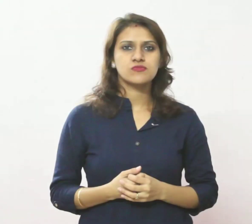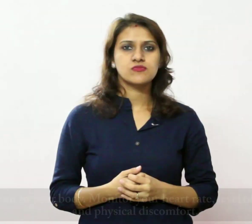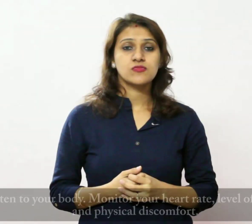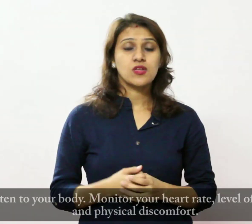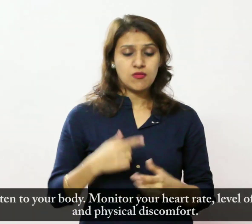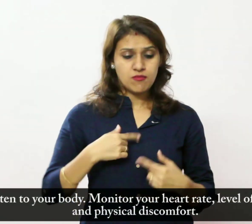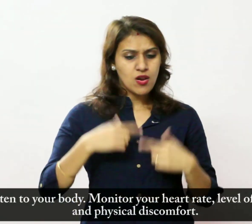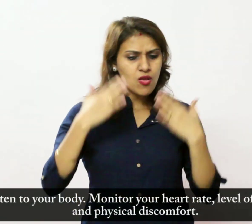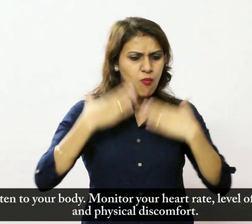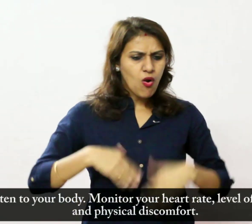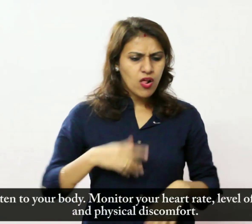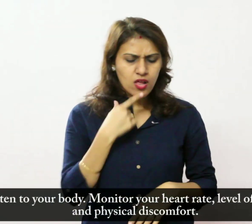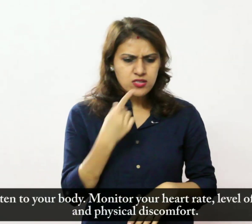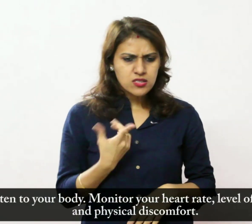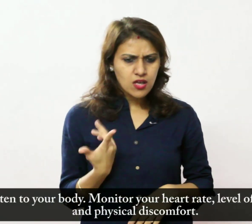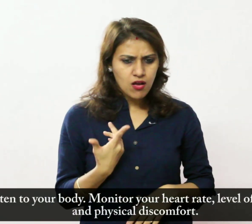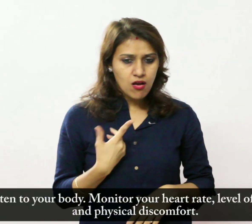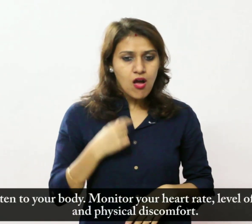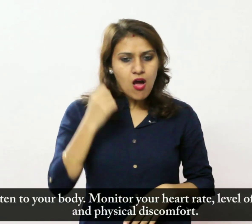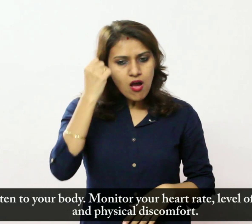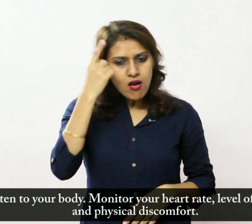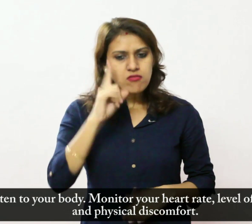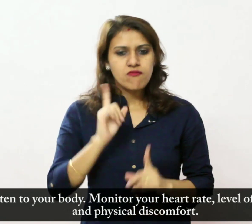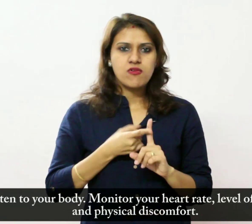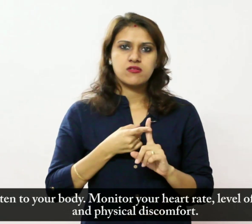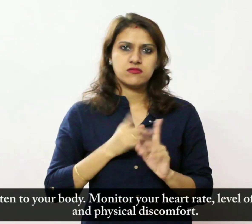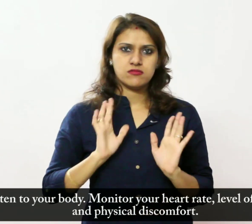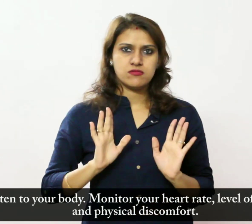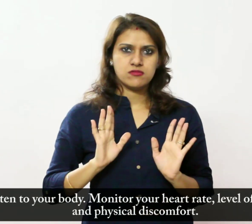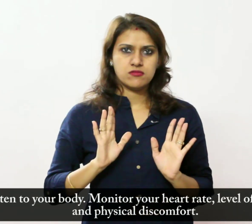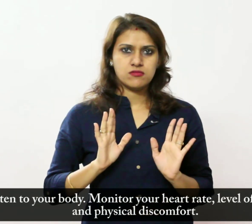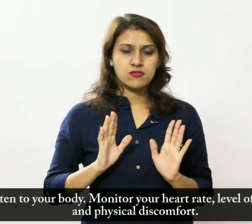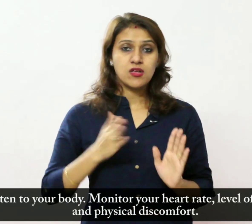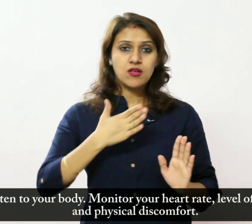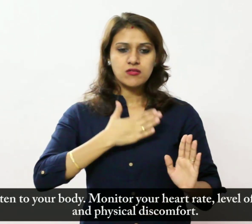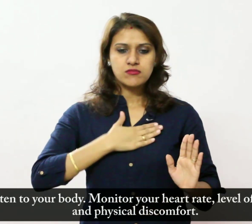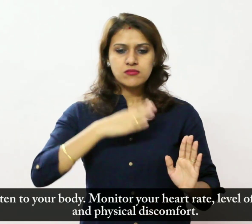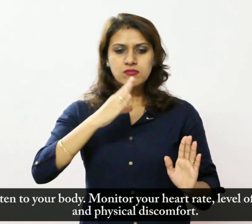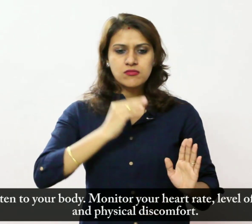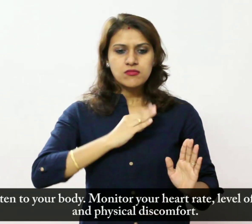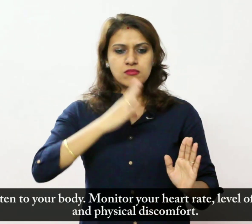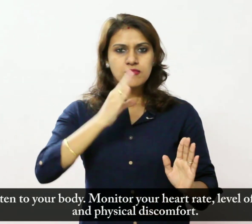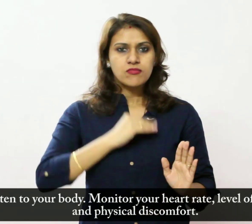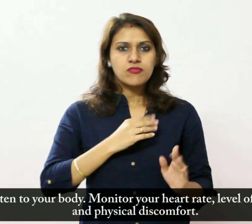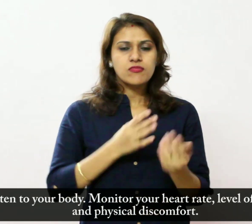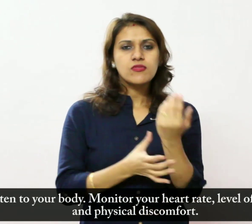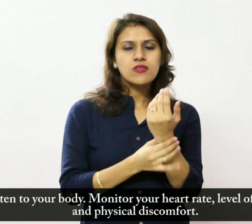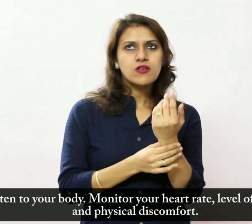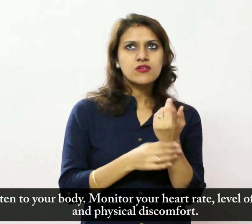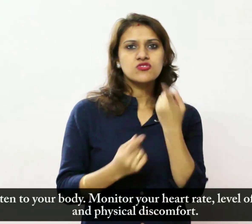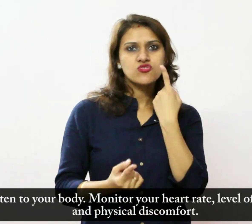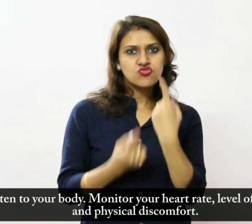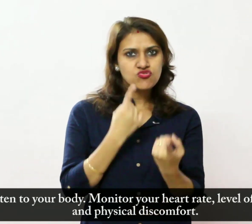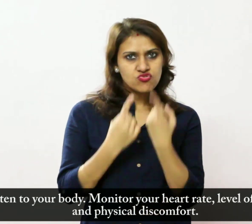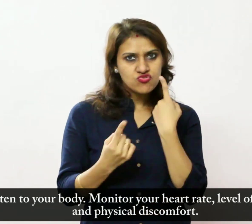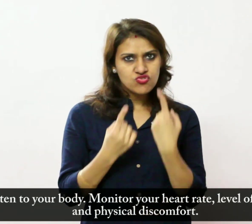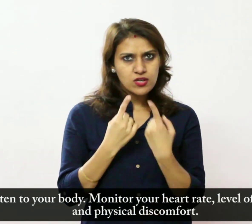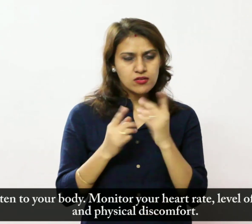अपने शरीर को सुनें अपने दिल के डर, ठकान के स्तर और शारिरिक परिशानी